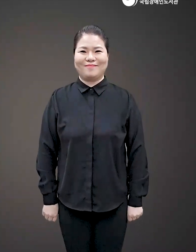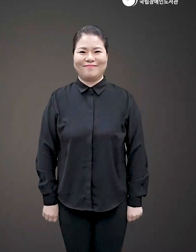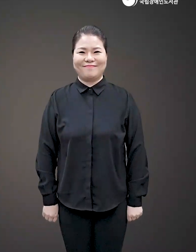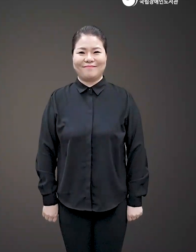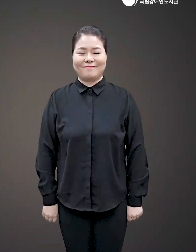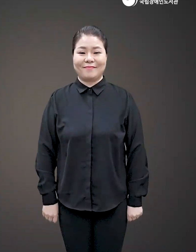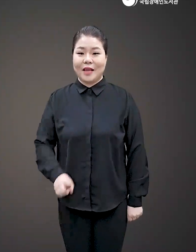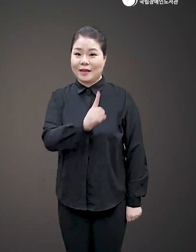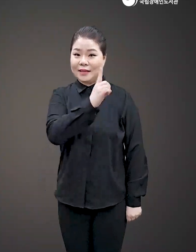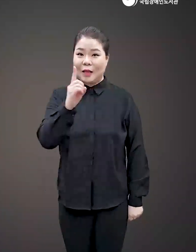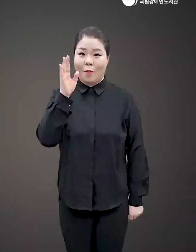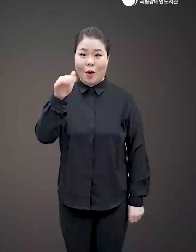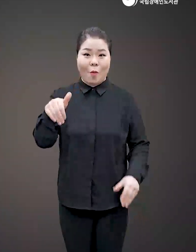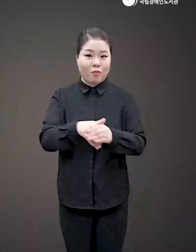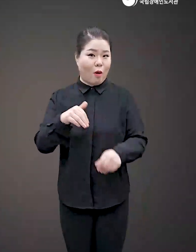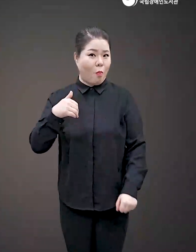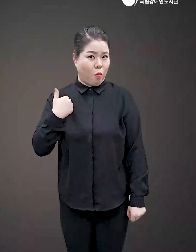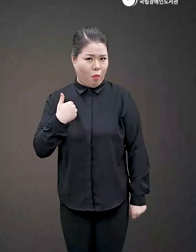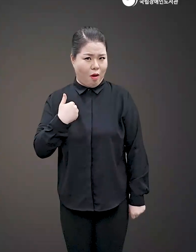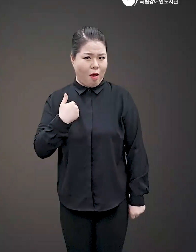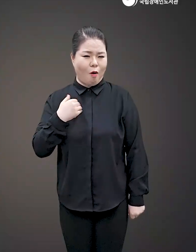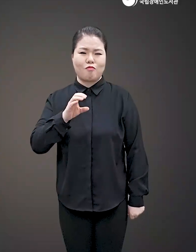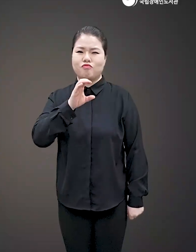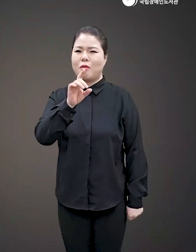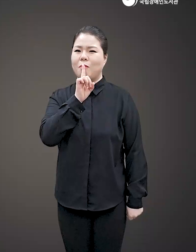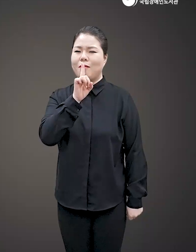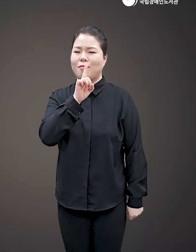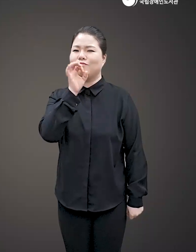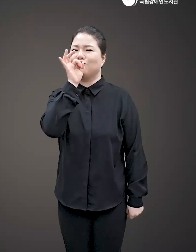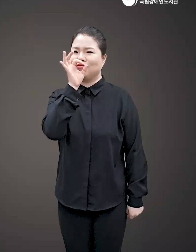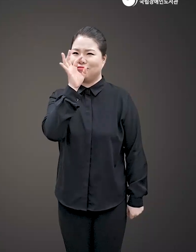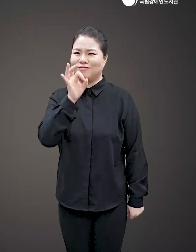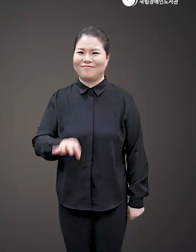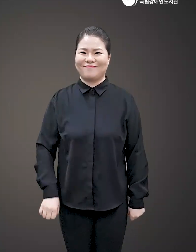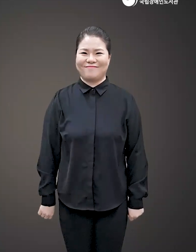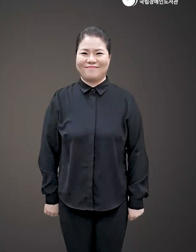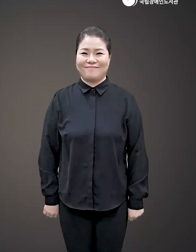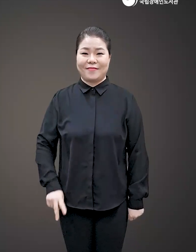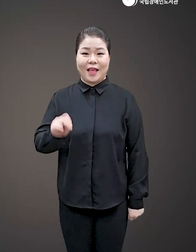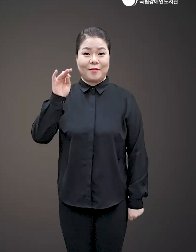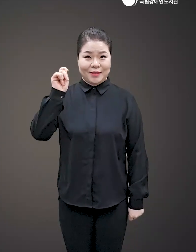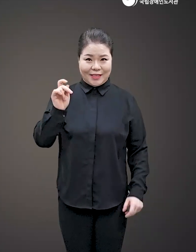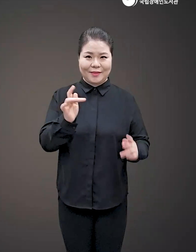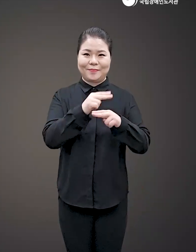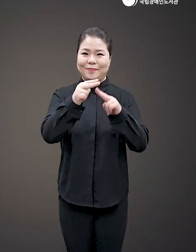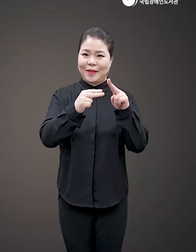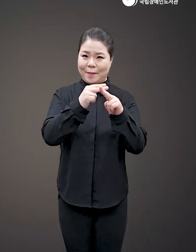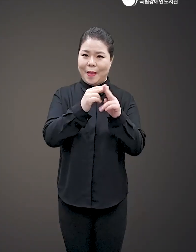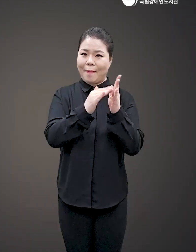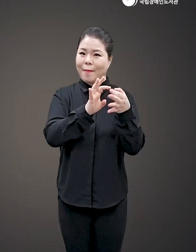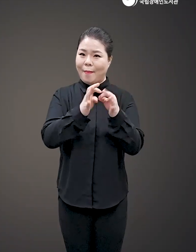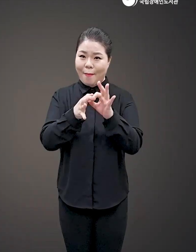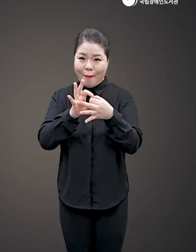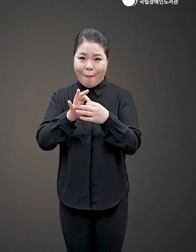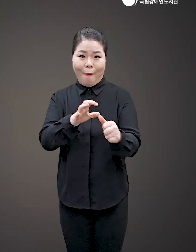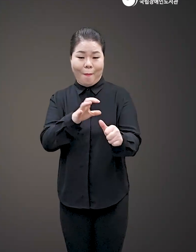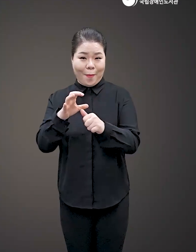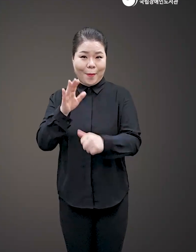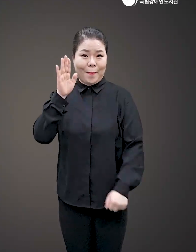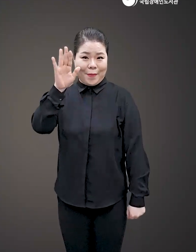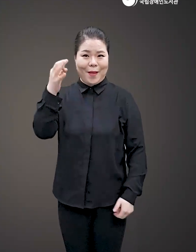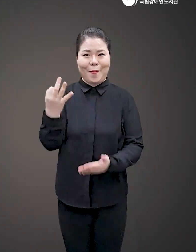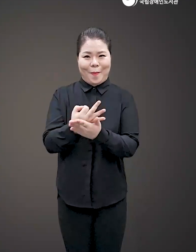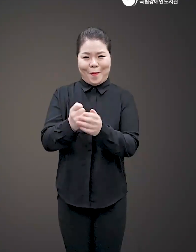디지털 미래 문화를 모른 채 투자를 논하지 마라 NFT, 메타버스, 블록체인이